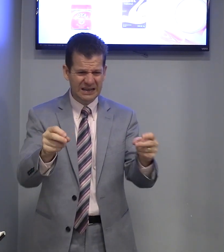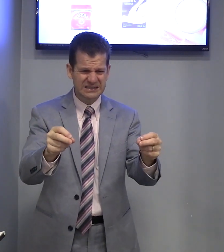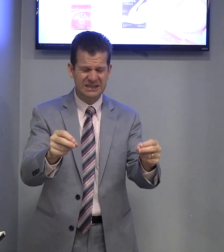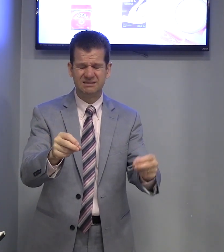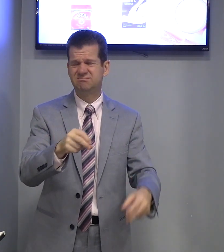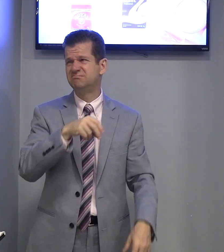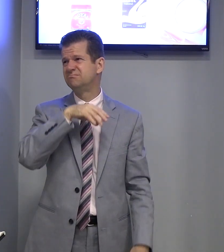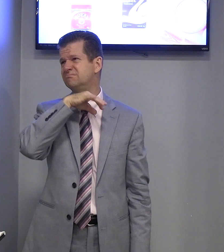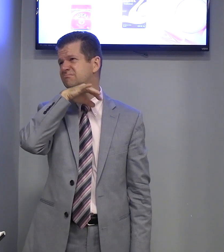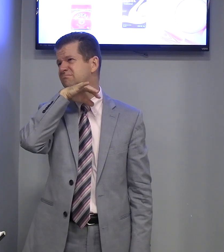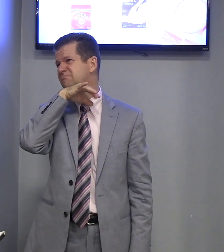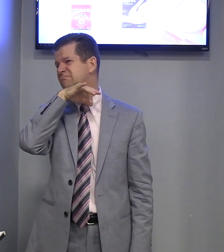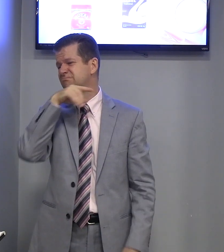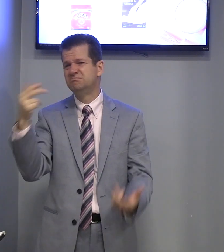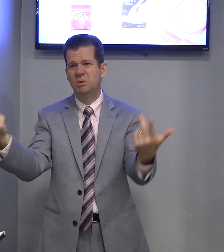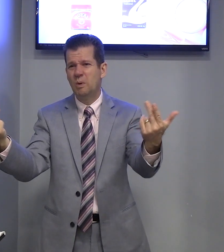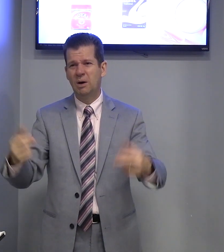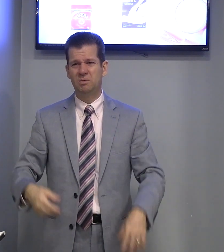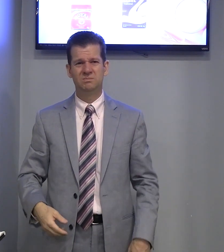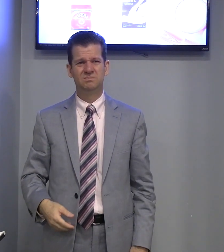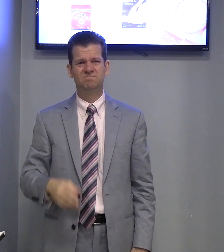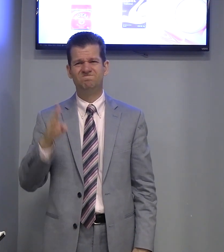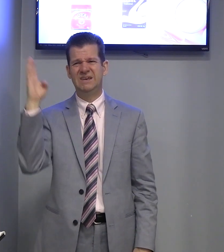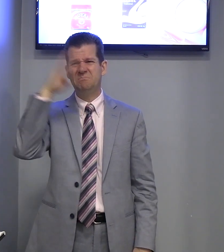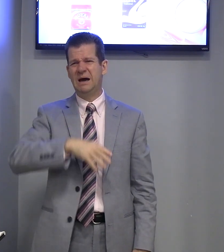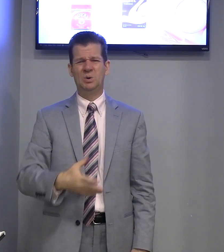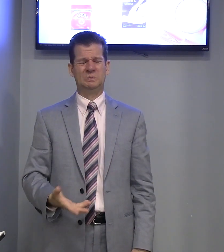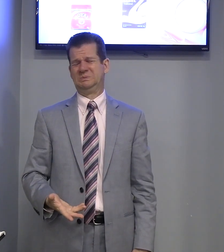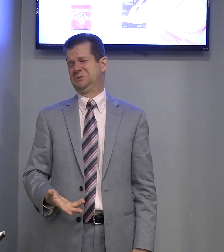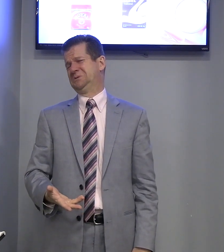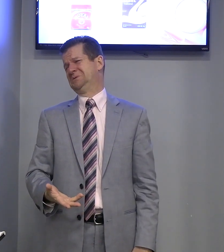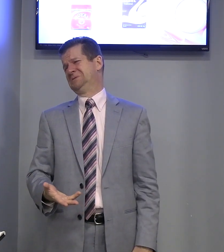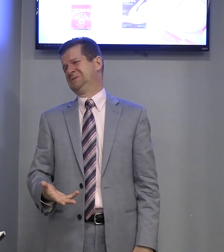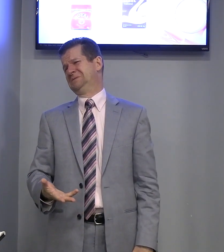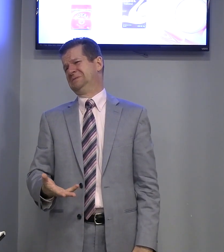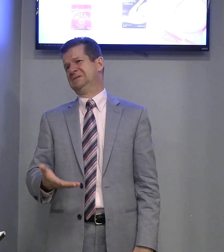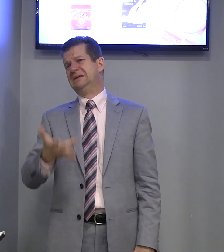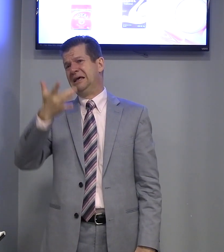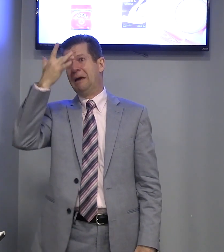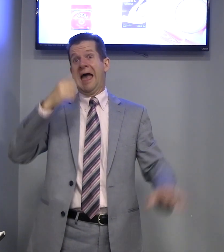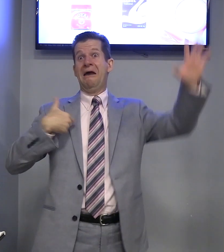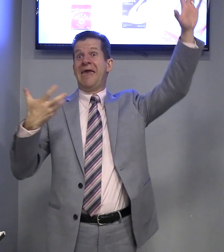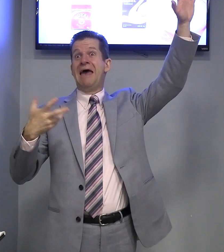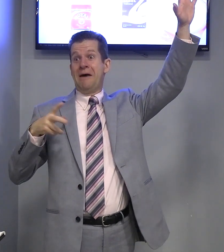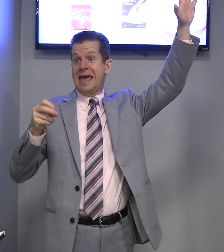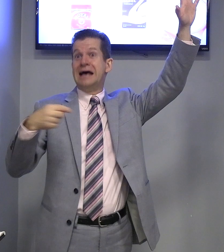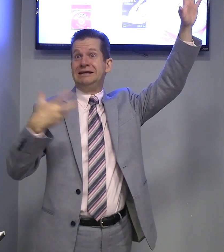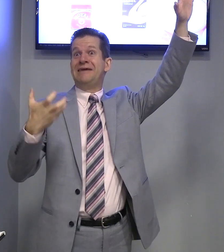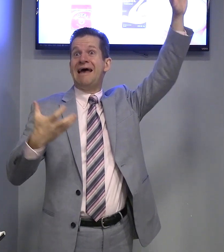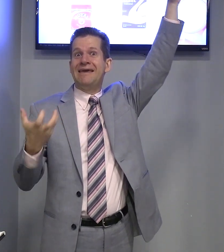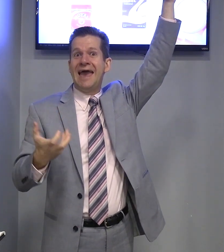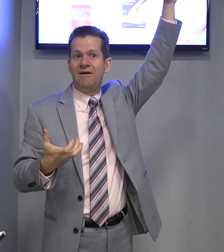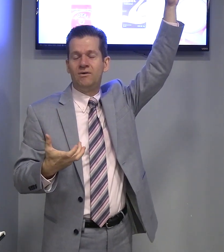Câncer. Igual. Mal. Eu quero. Câncer, eu quero. Quero.